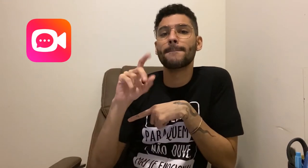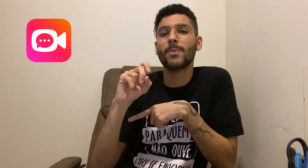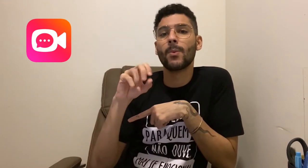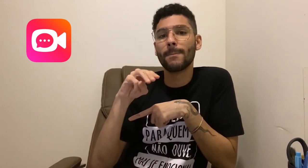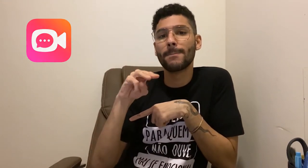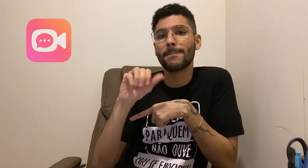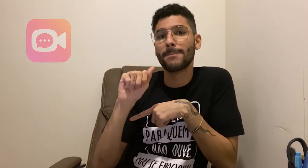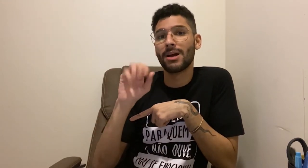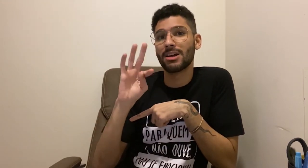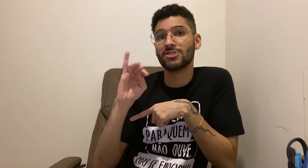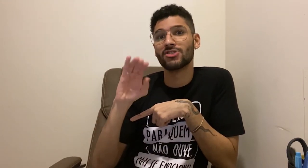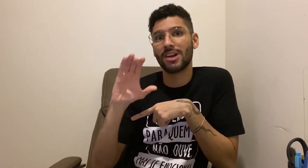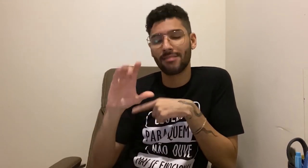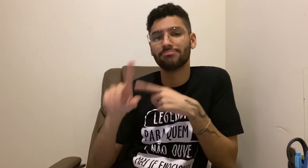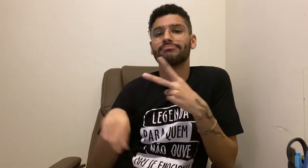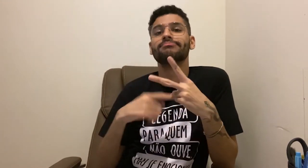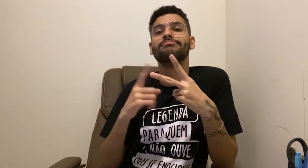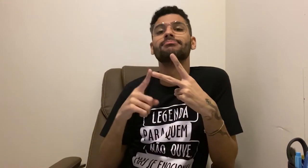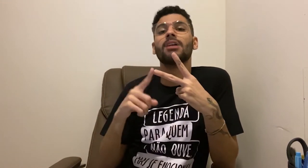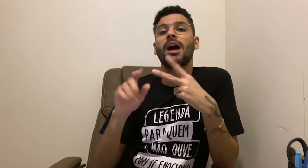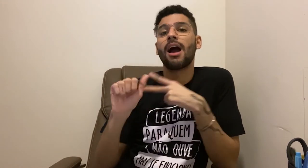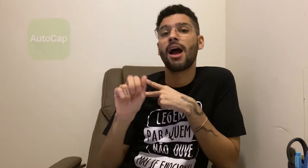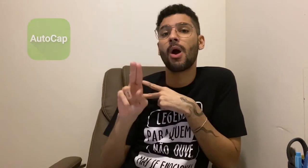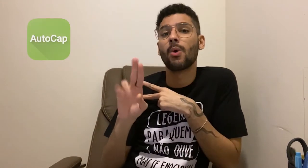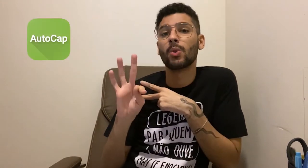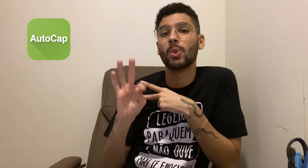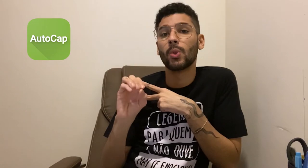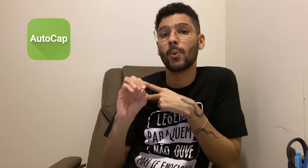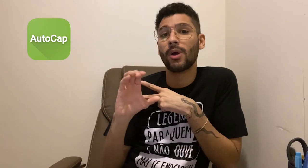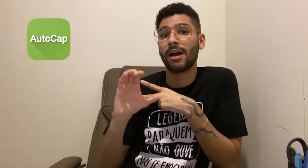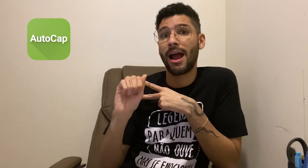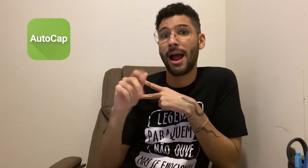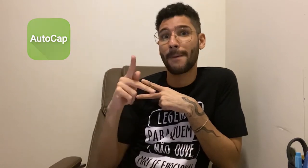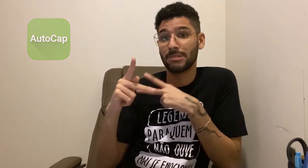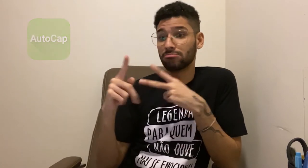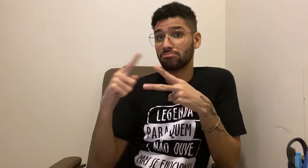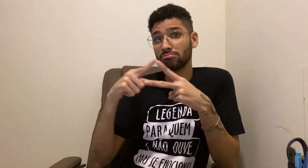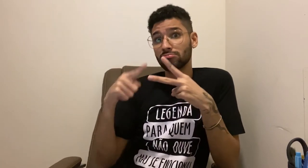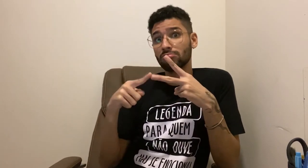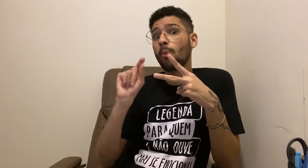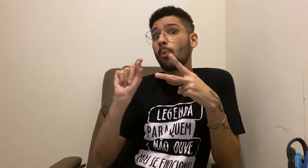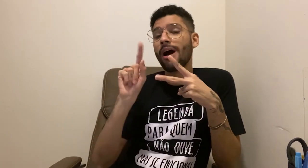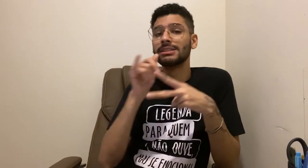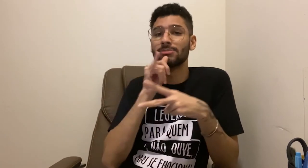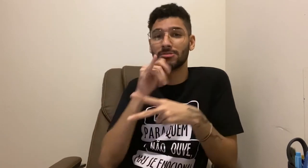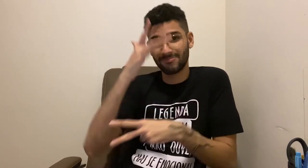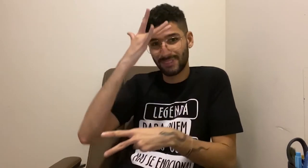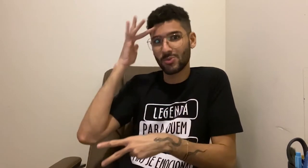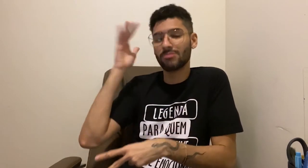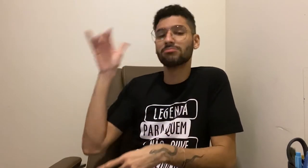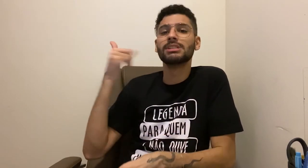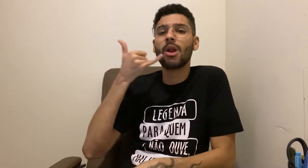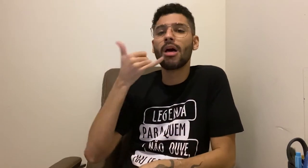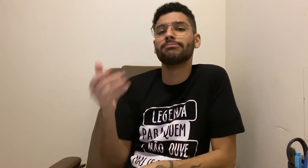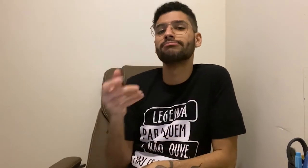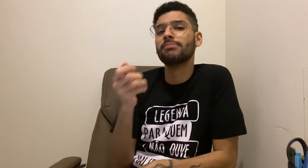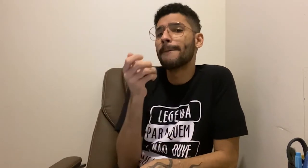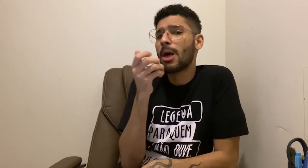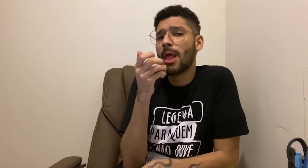dois o Clip ou Magic e o AutoCup Esses dois aplicativos detectam